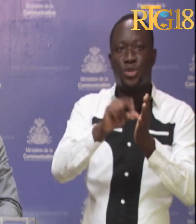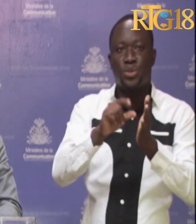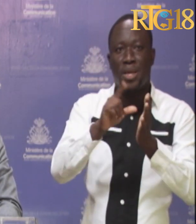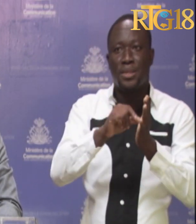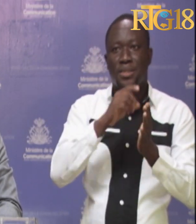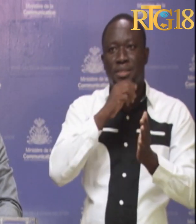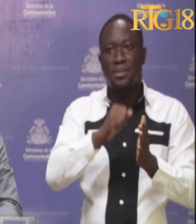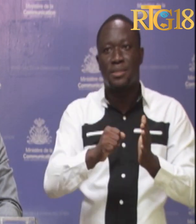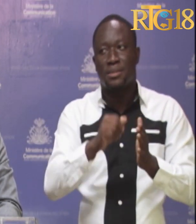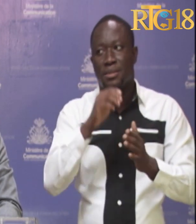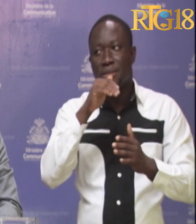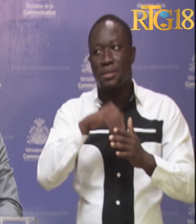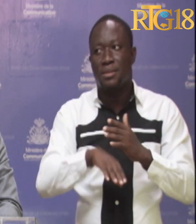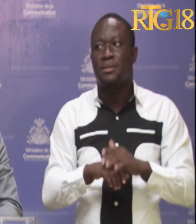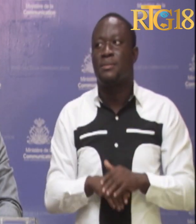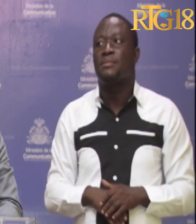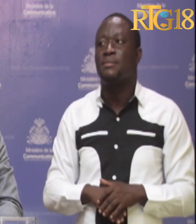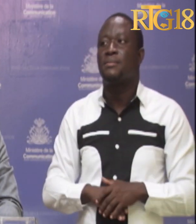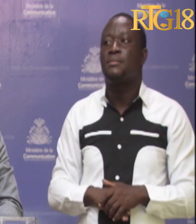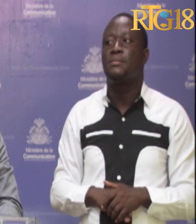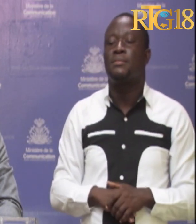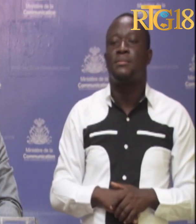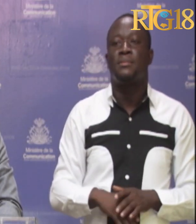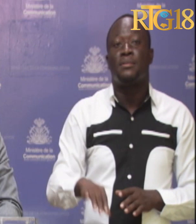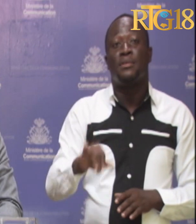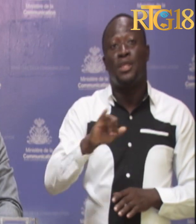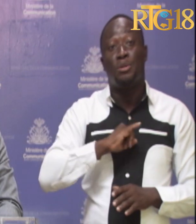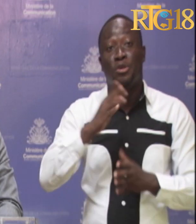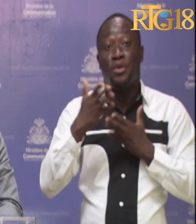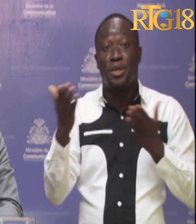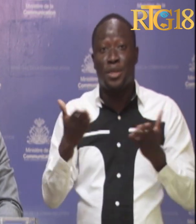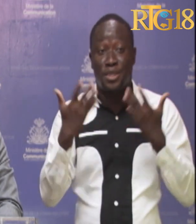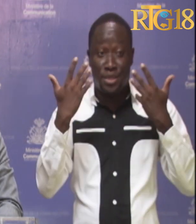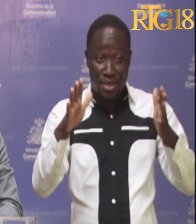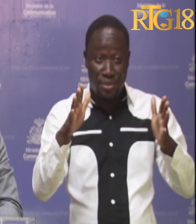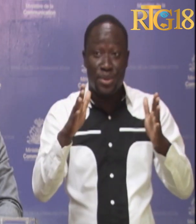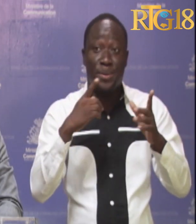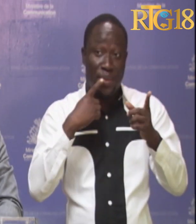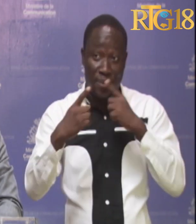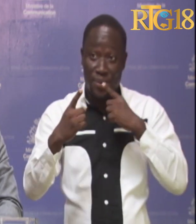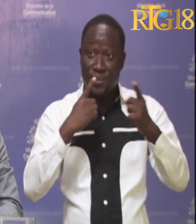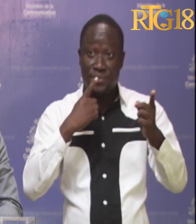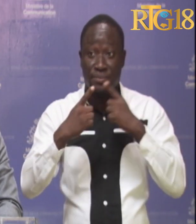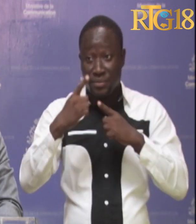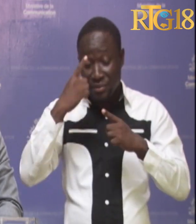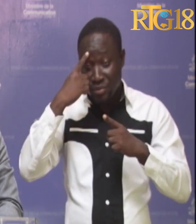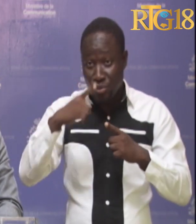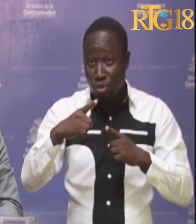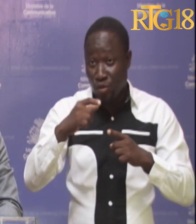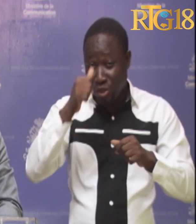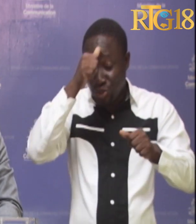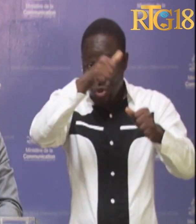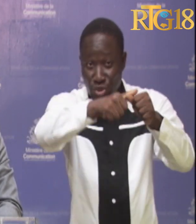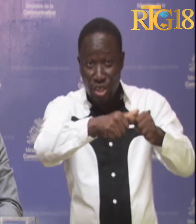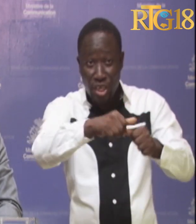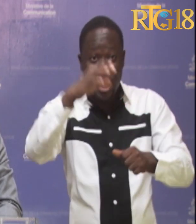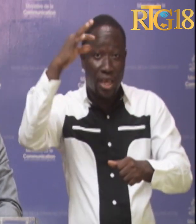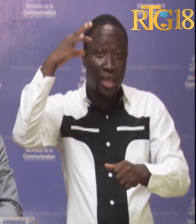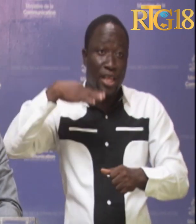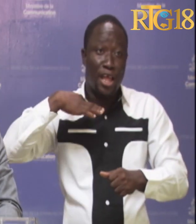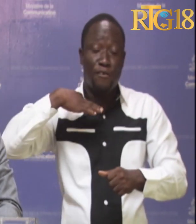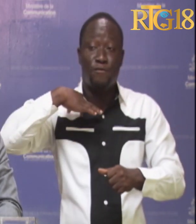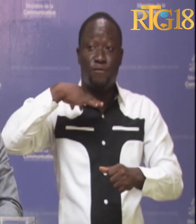senior en incompatibilité. Je voudrais ici terminer mes propos en vous réitérant la volonté